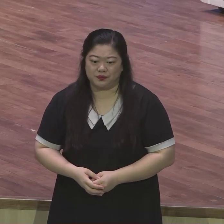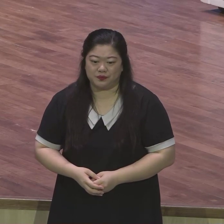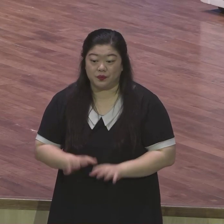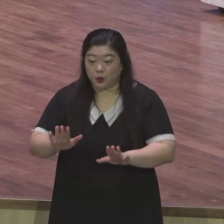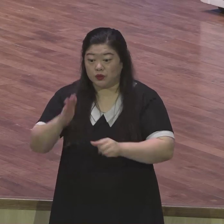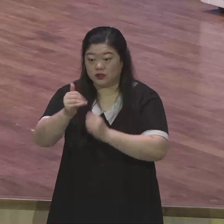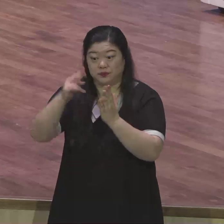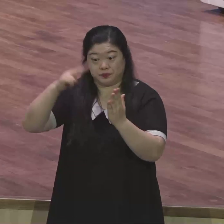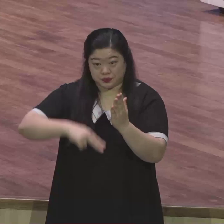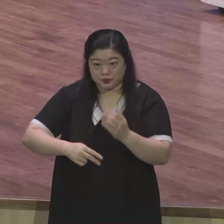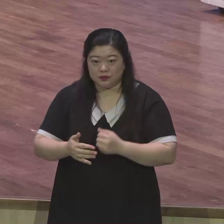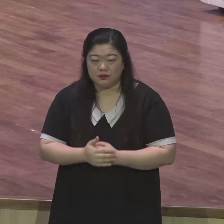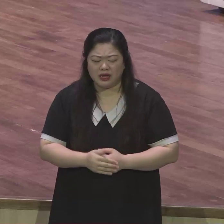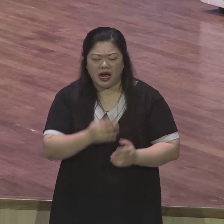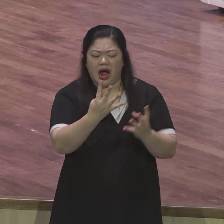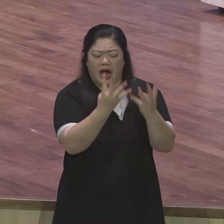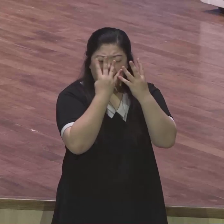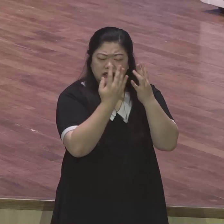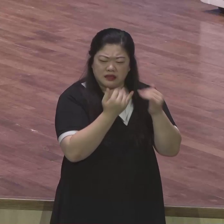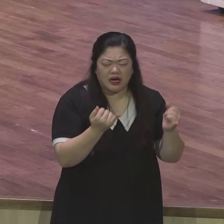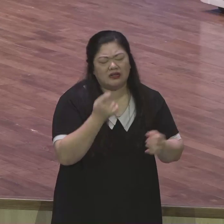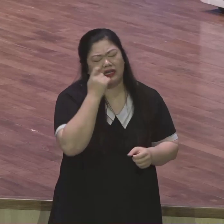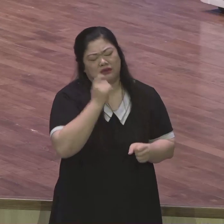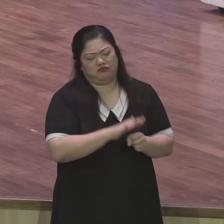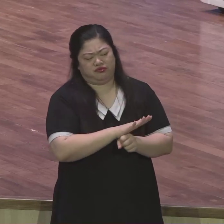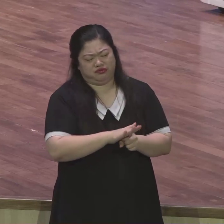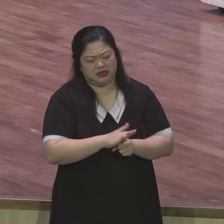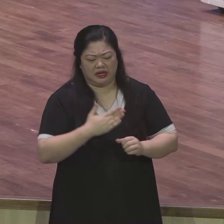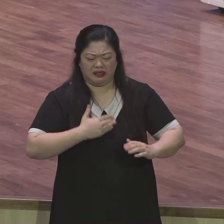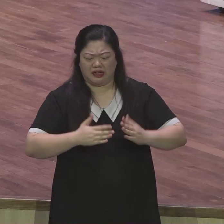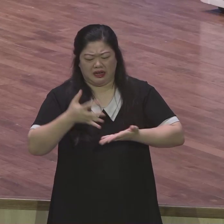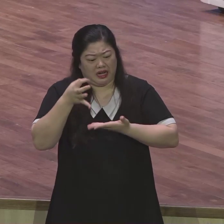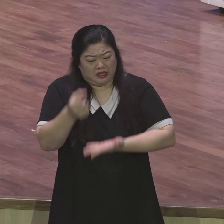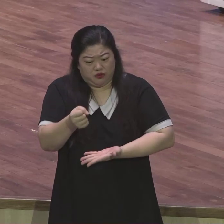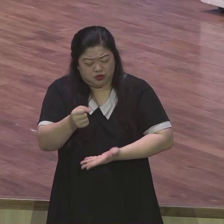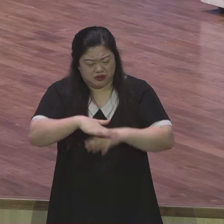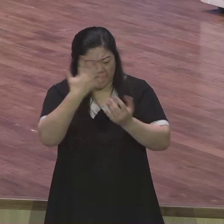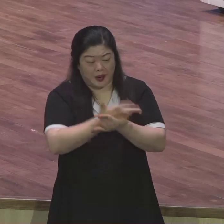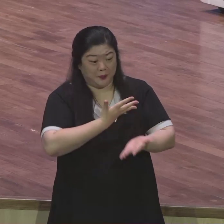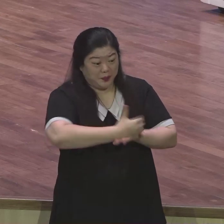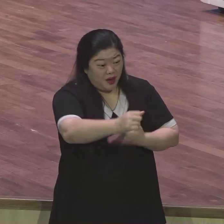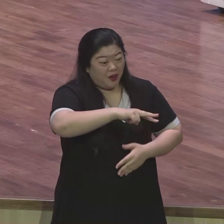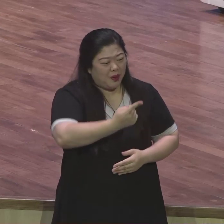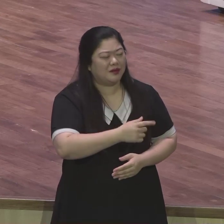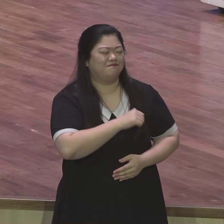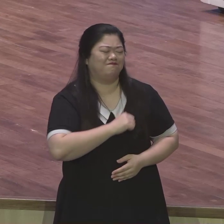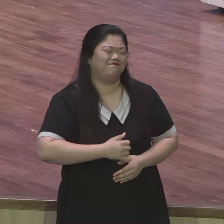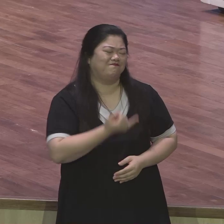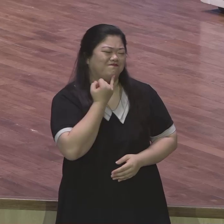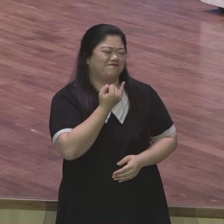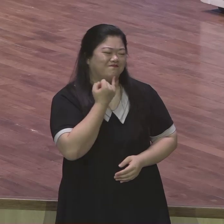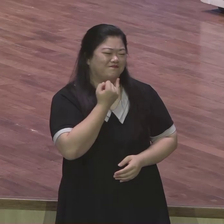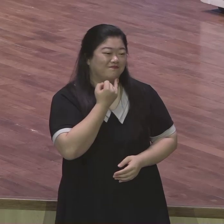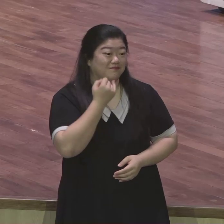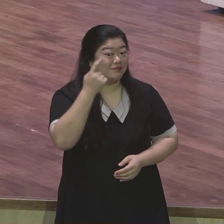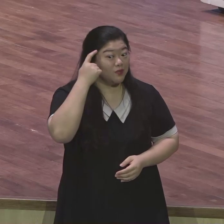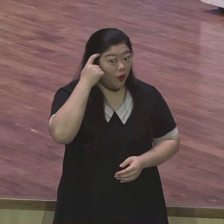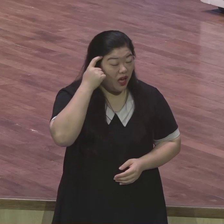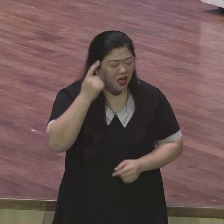갇힌 자를 동정하고 너희 소유를 빼앗기는 것도 기쁘게 당한 것은 더 낫고 영구한 소유가 있는 줄 알미라